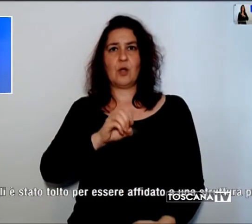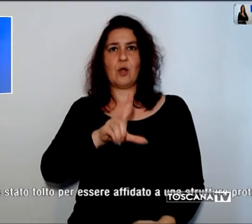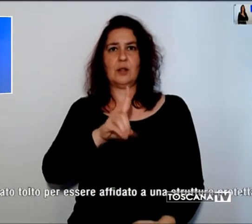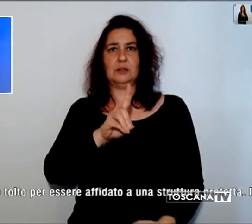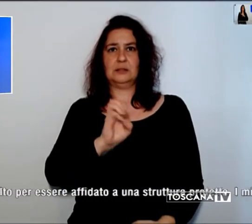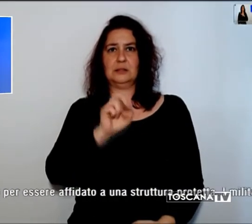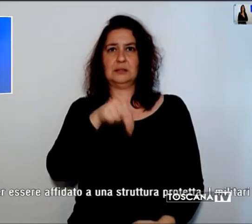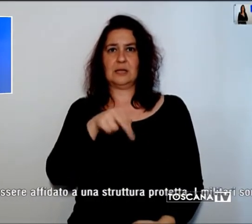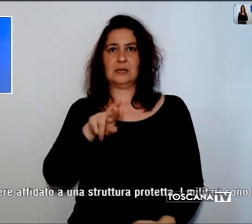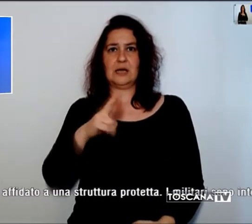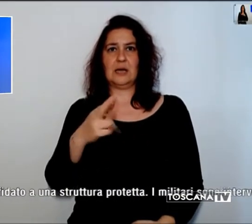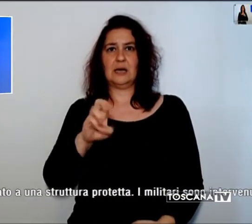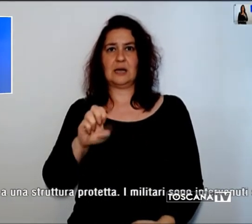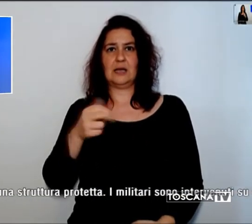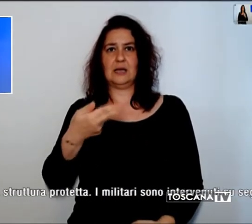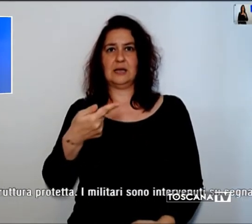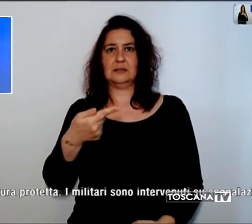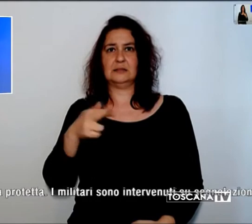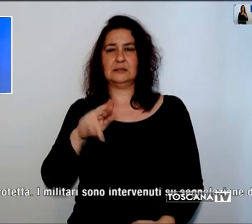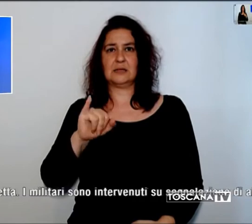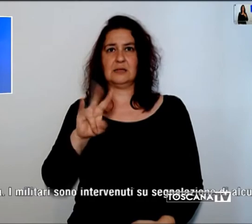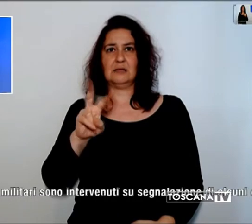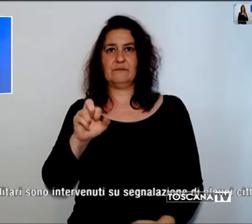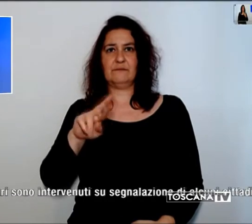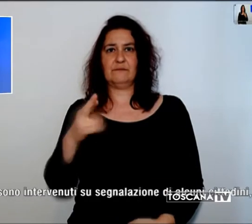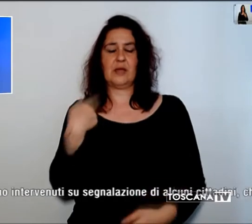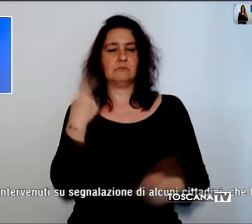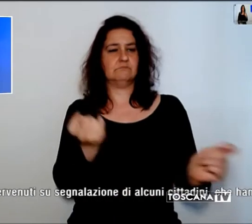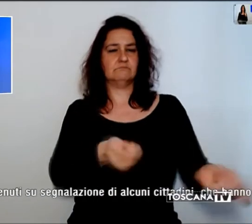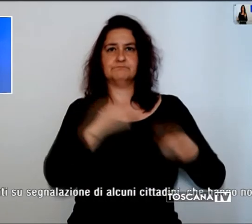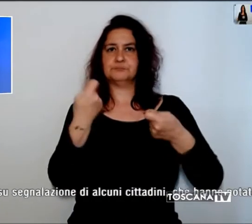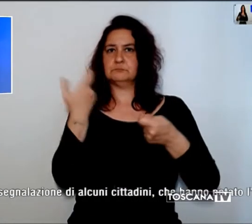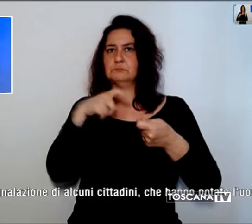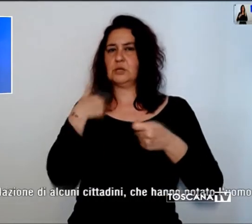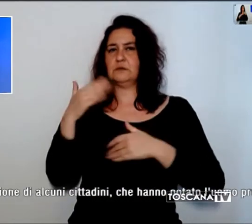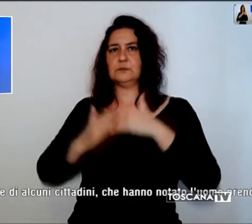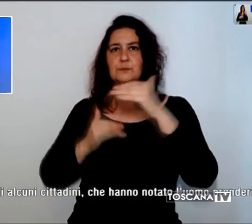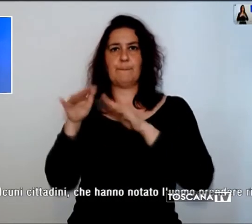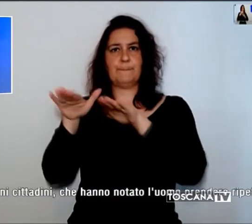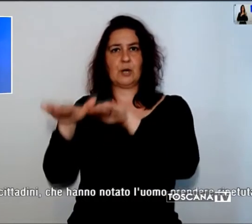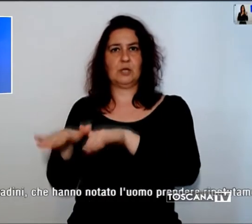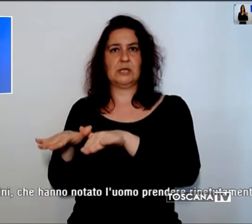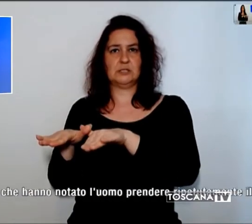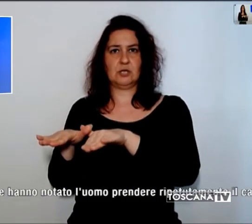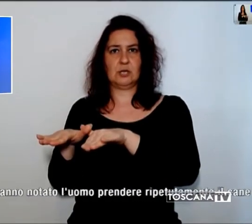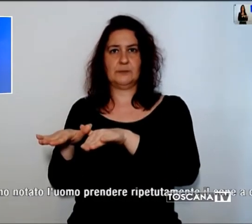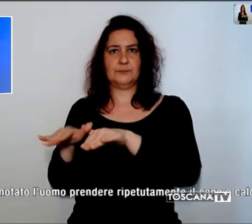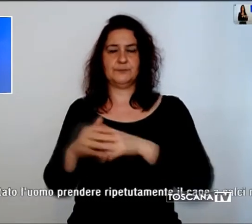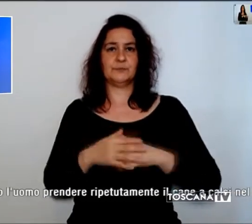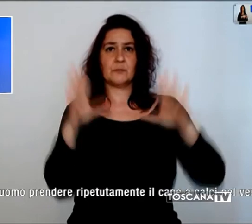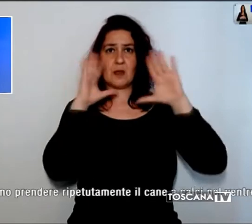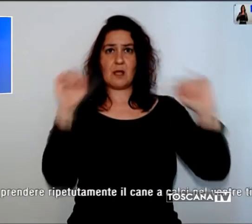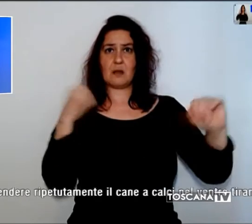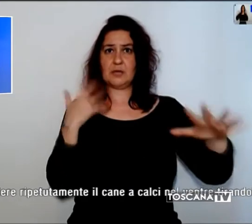che adesso gli è stato tolto per essere affidato ad una struttura protetta. I militari sono intervenuti su